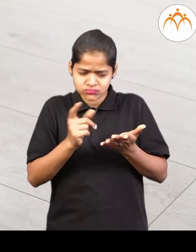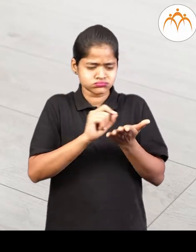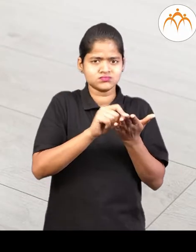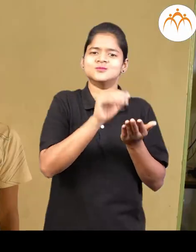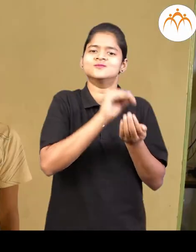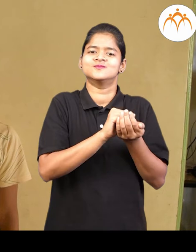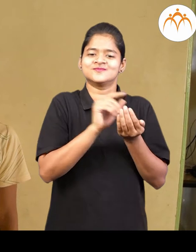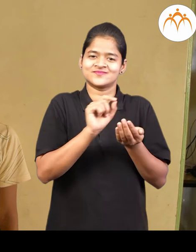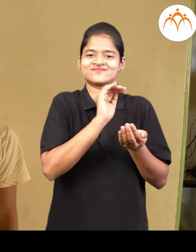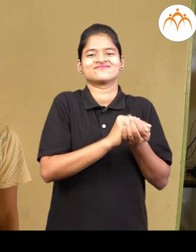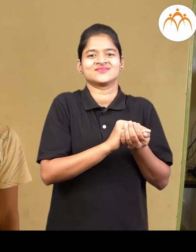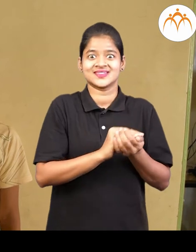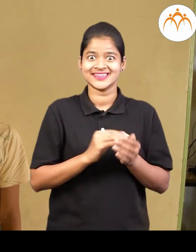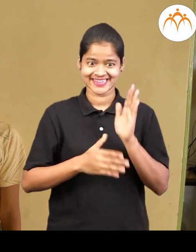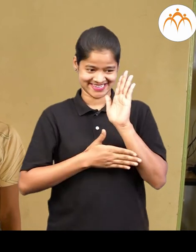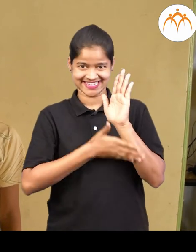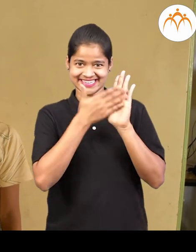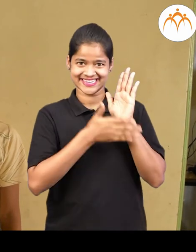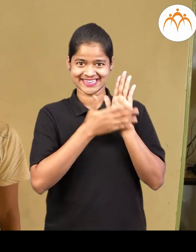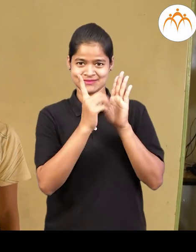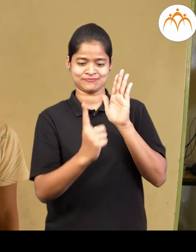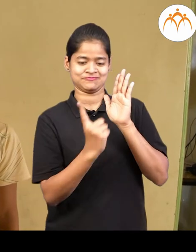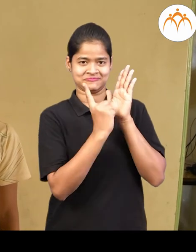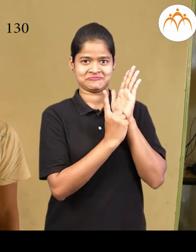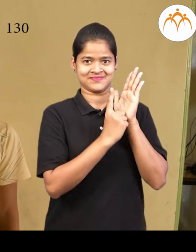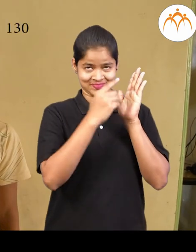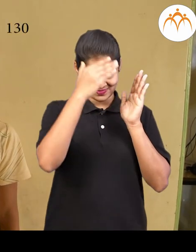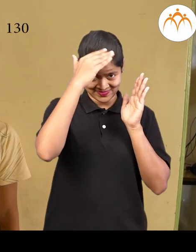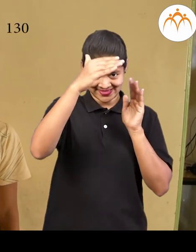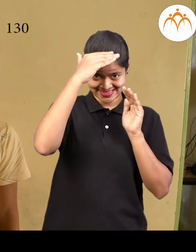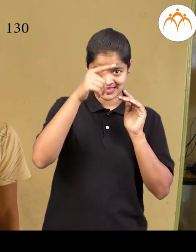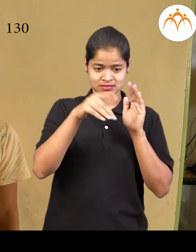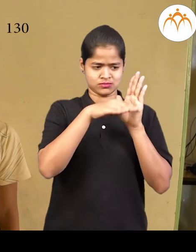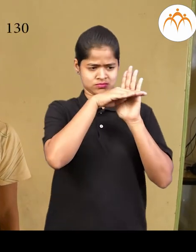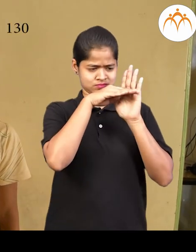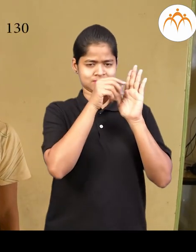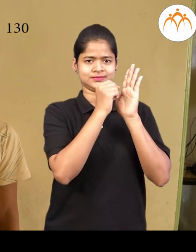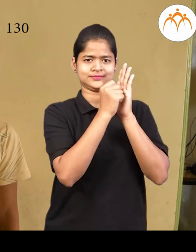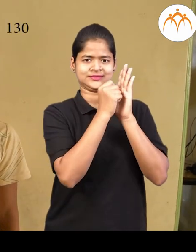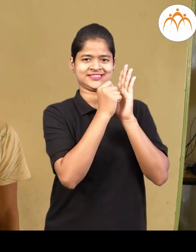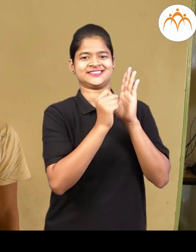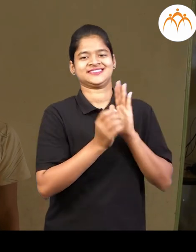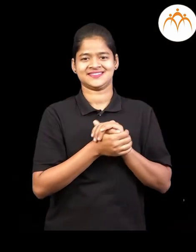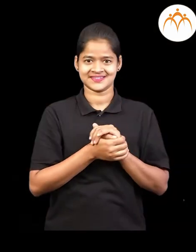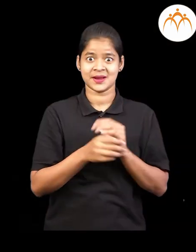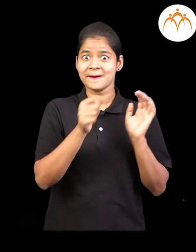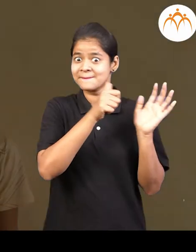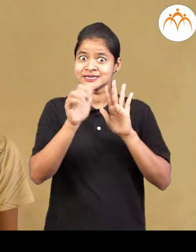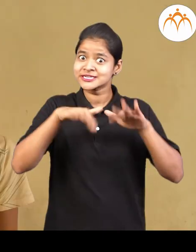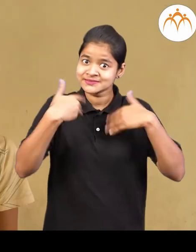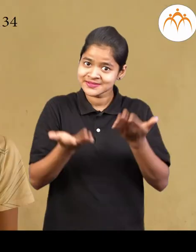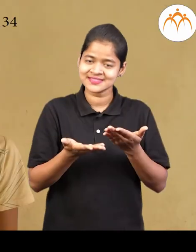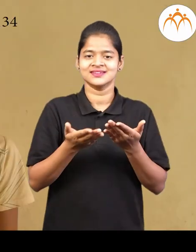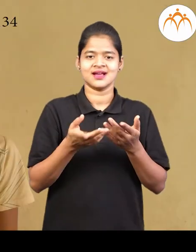भिन्तिला चिक्टून उभे रहा डोक्याचा वरचा रेशे वर हुन करा सहा